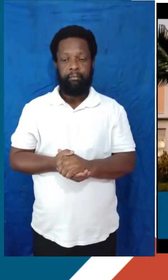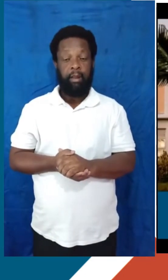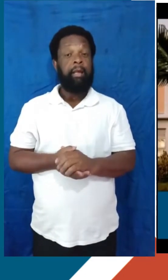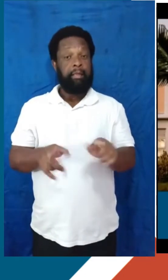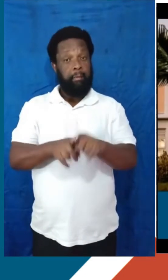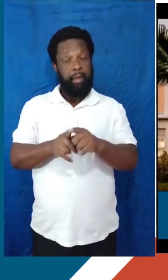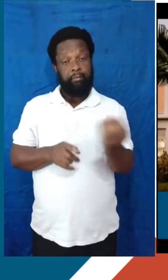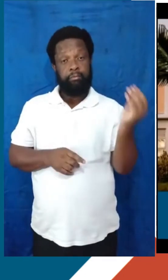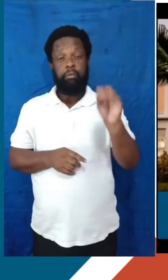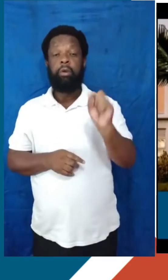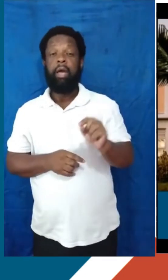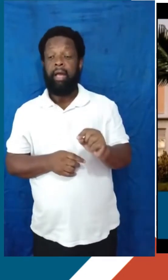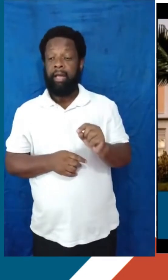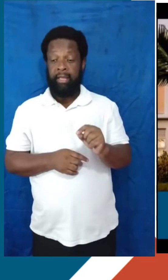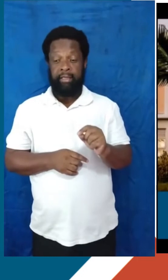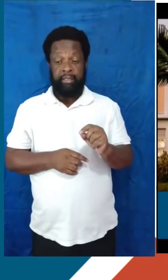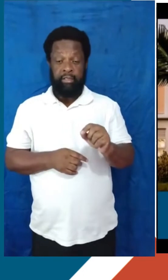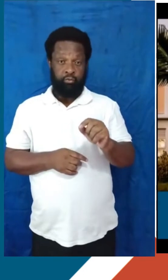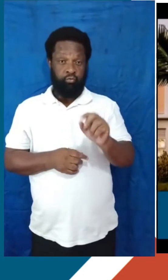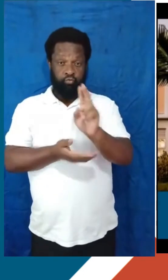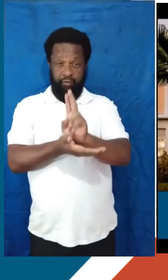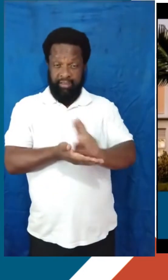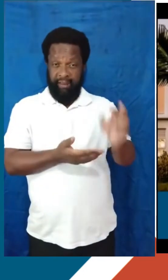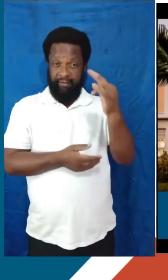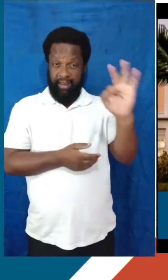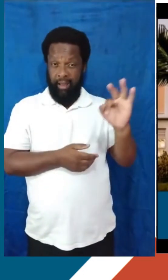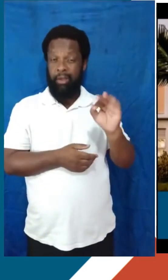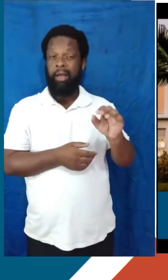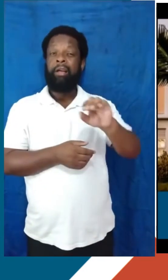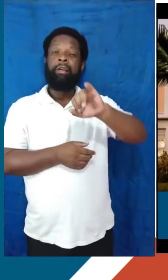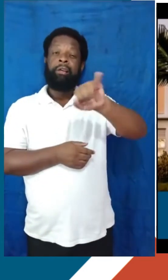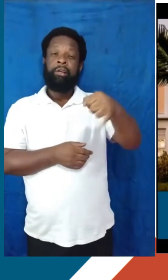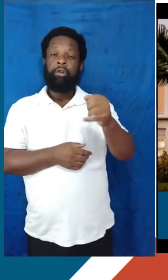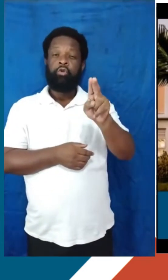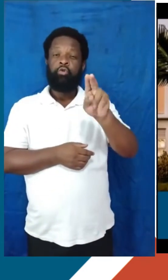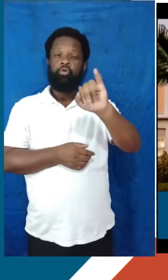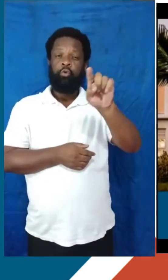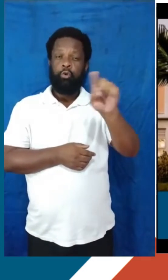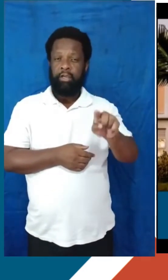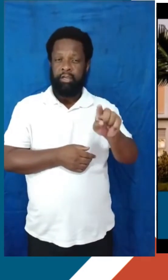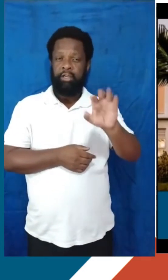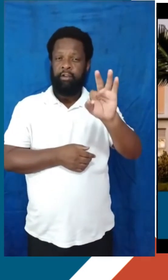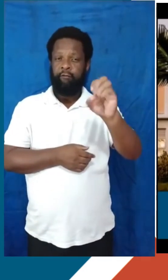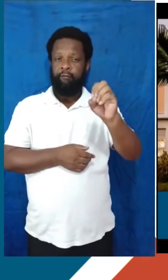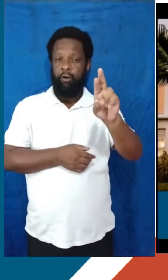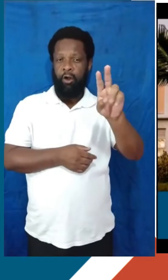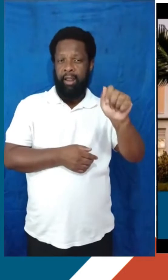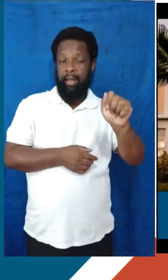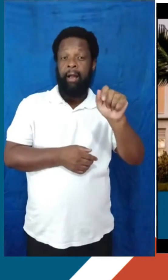Colocamos aqui também a Universidade Federal de Juiz de Fora, na verdade, como um exemplo, né, para trazer uma lembrança muito importante, que é o seguinte,